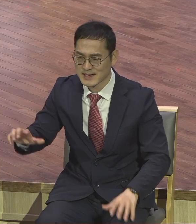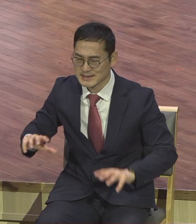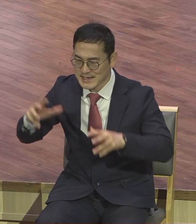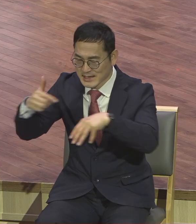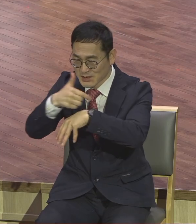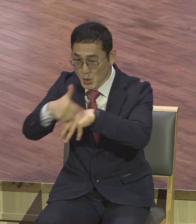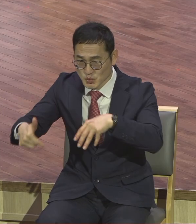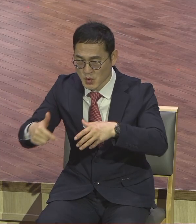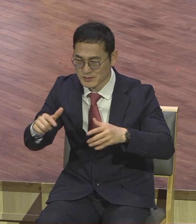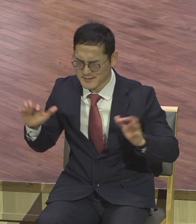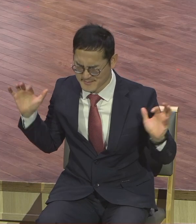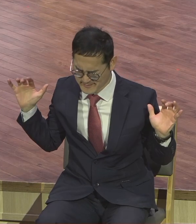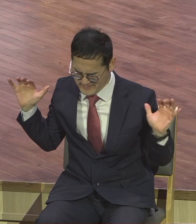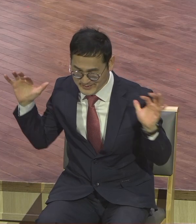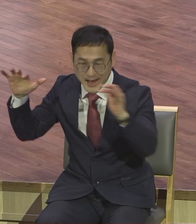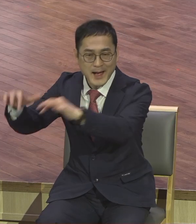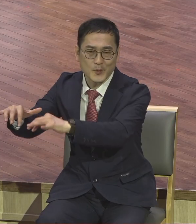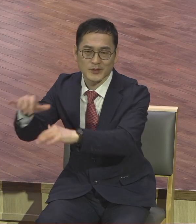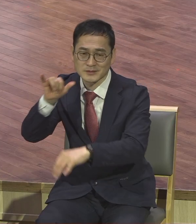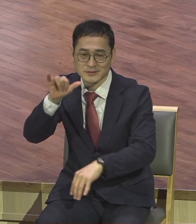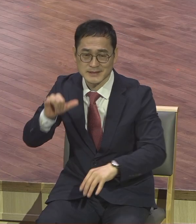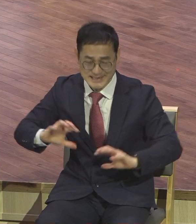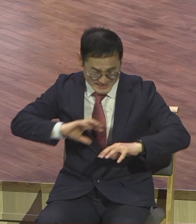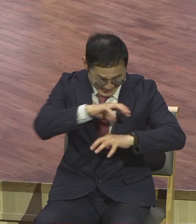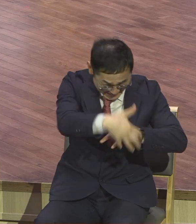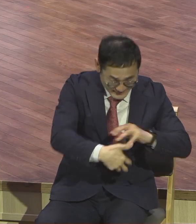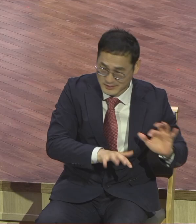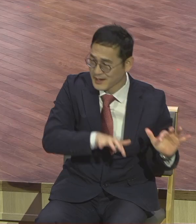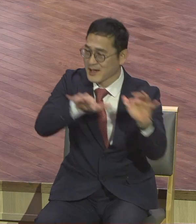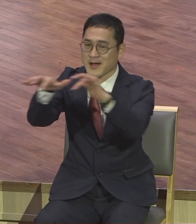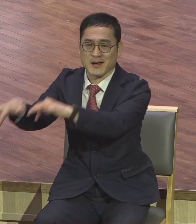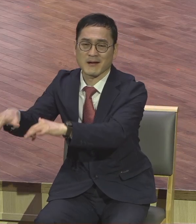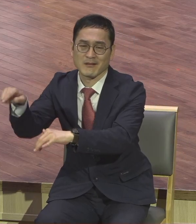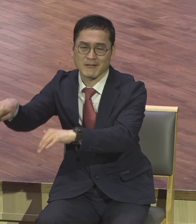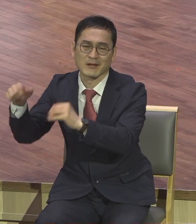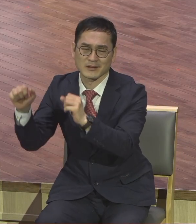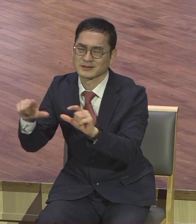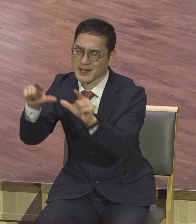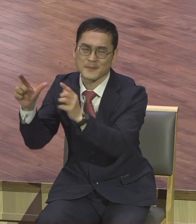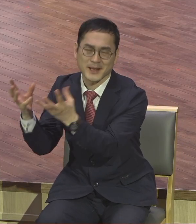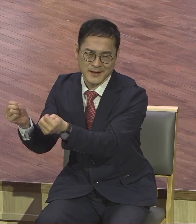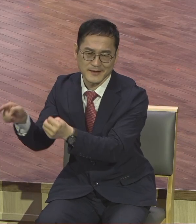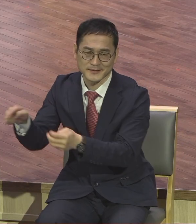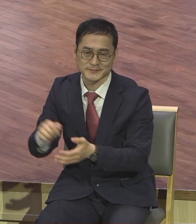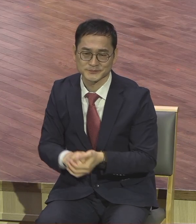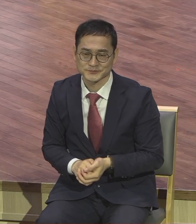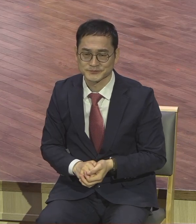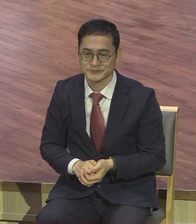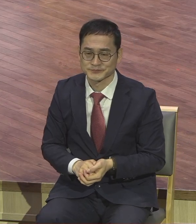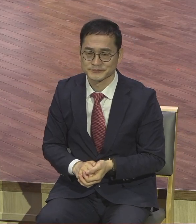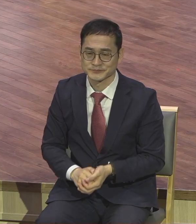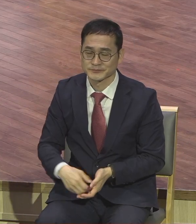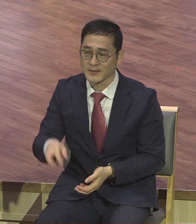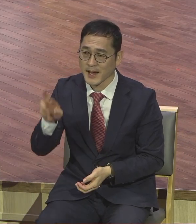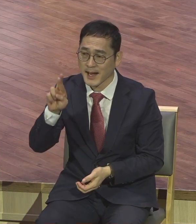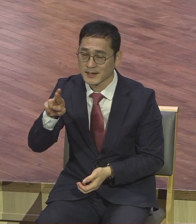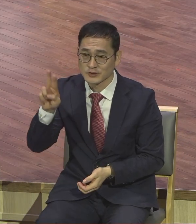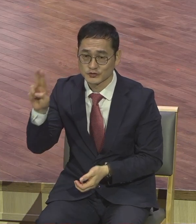그래서 그곳에 미국 알류를 세웠고, 왜 알류를